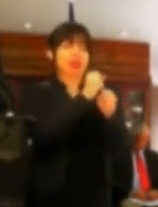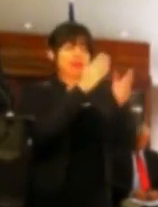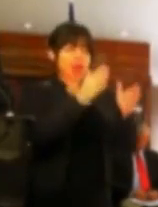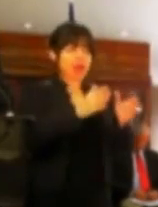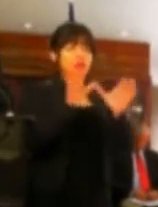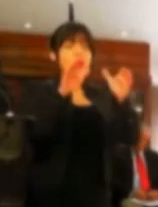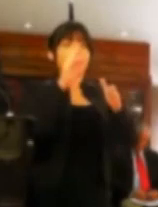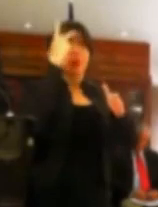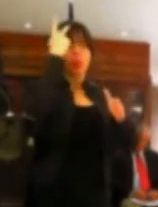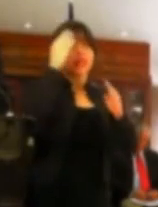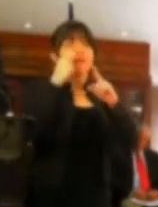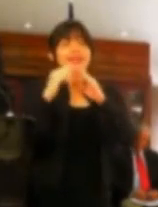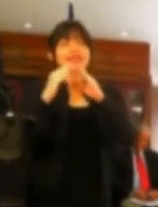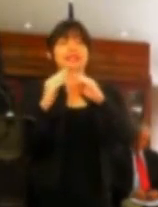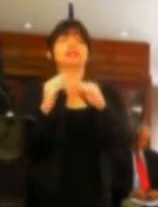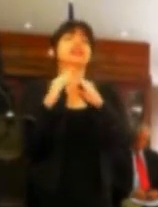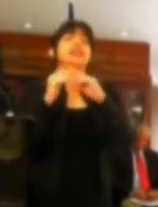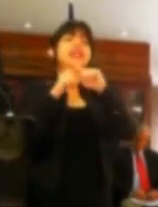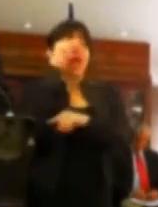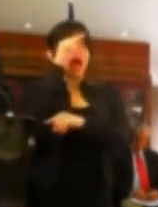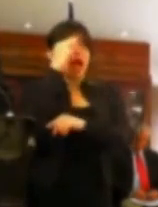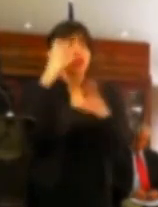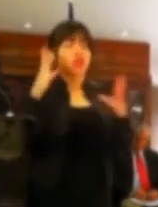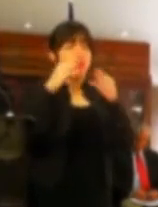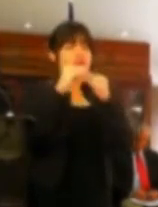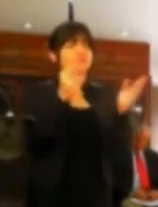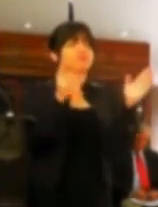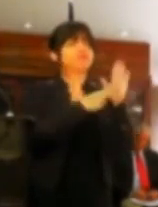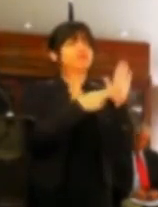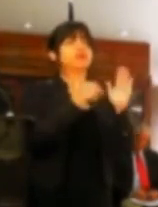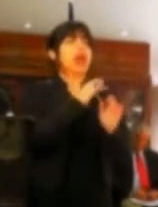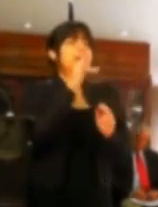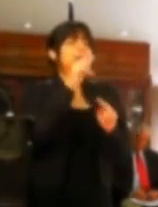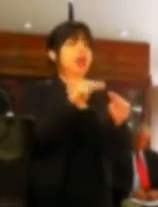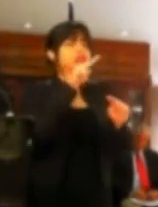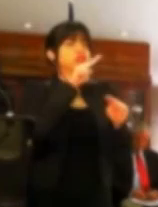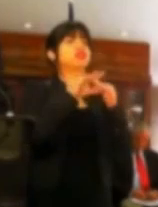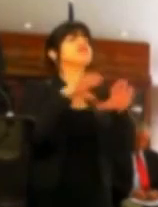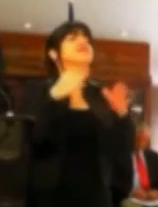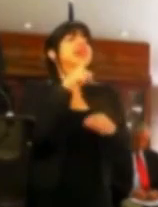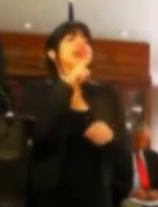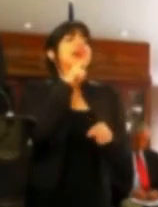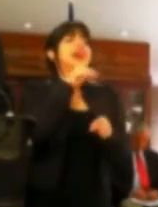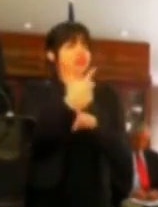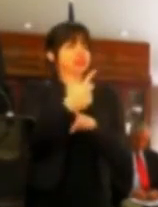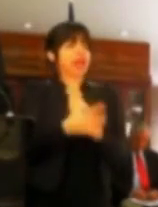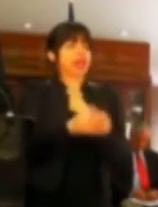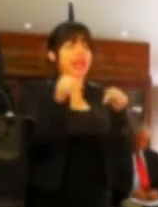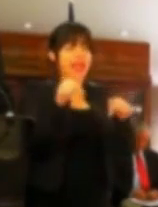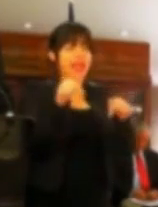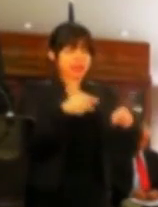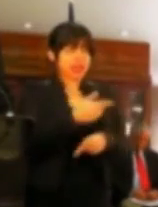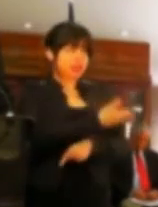clase política e iglesia católica estamparon por siempre en el alma nacional las garantías sociales. En